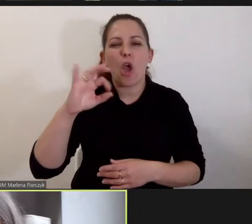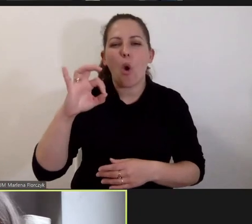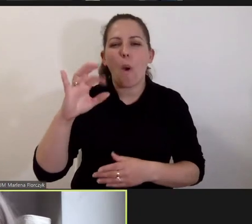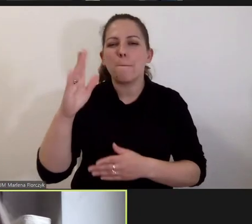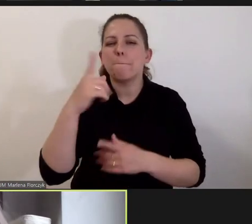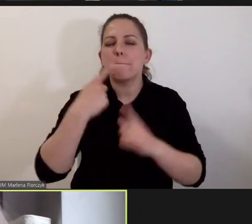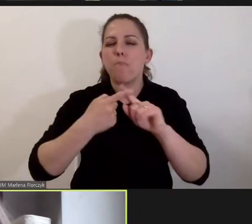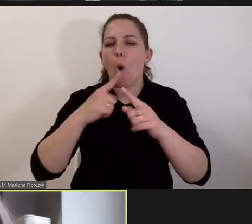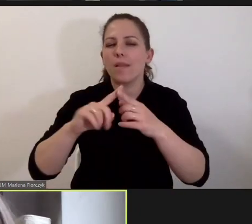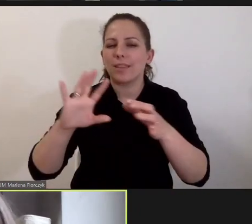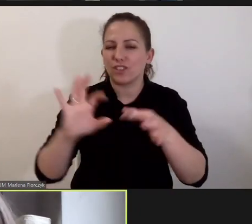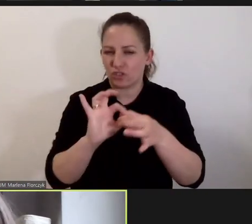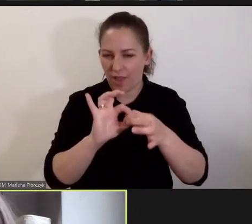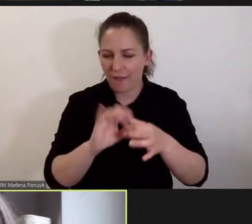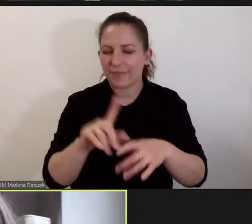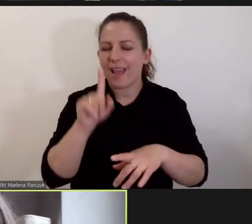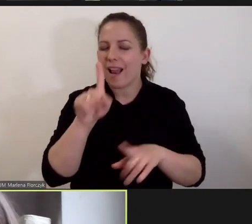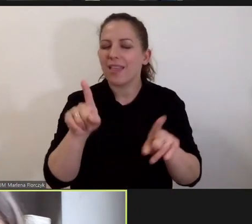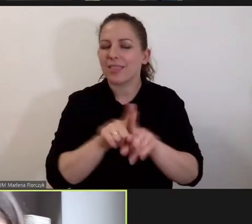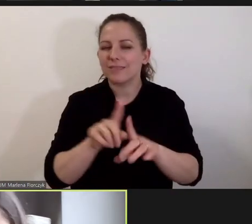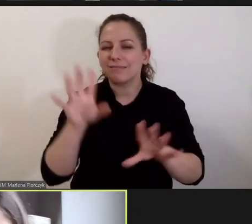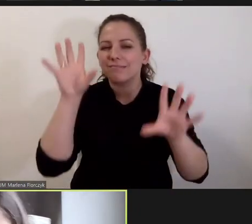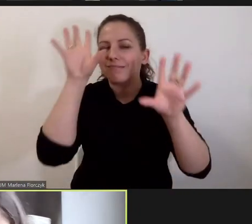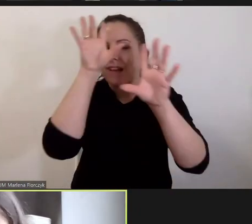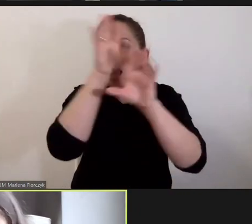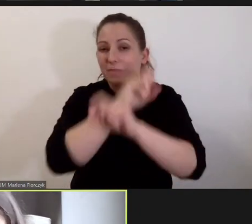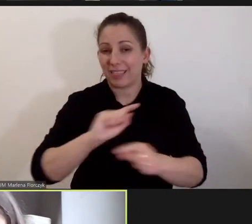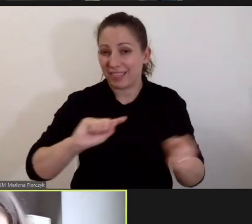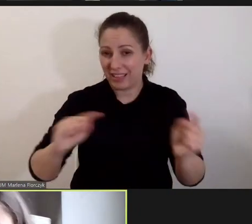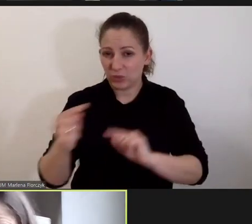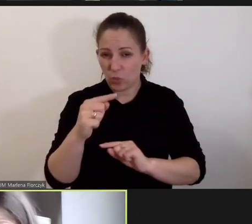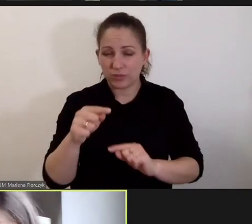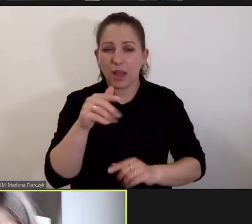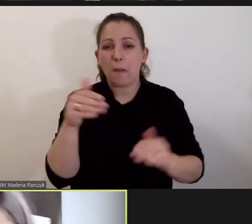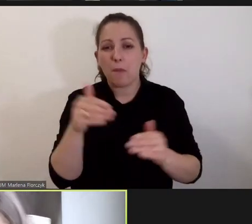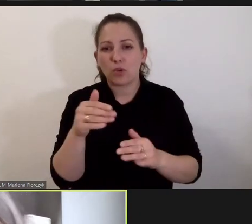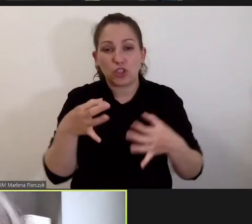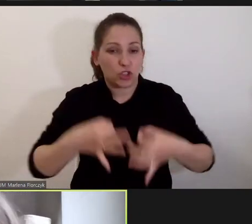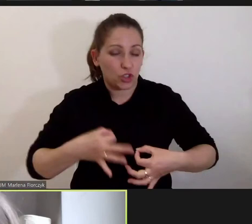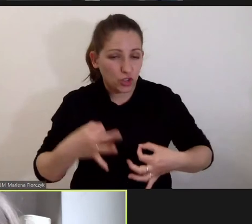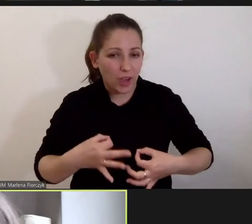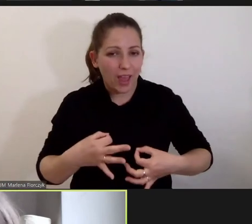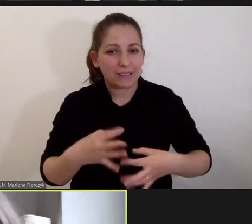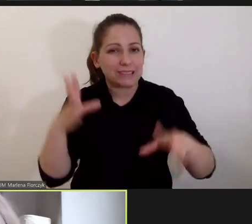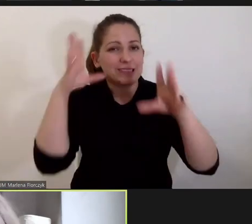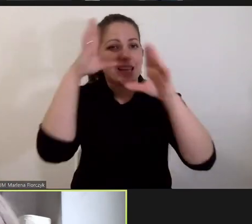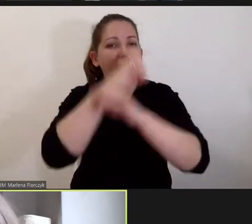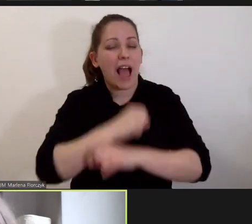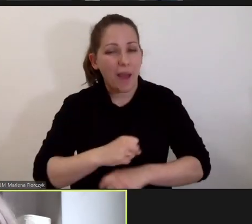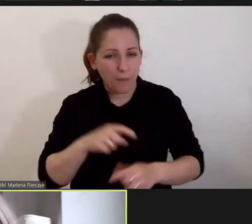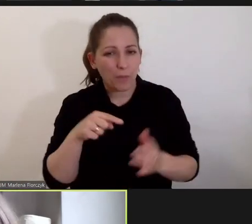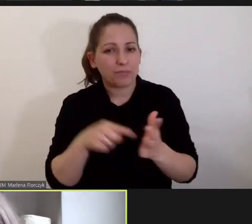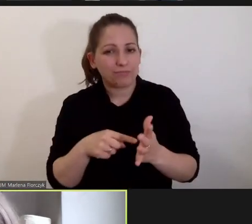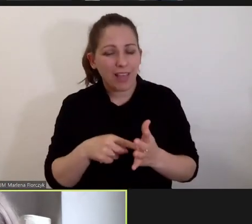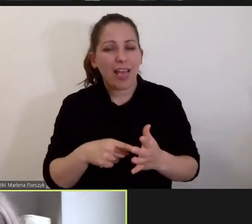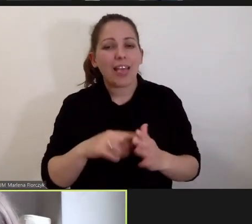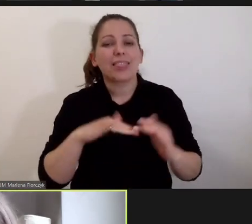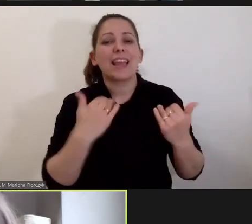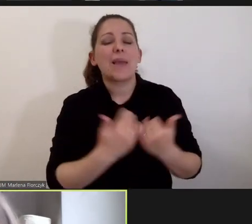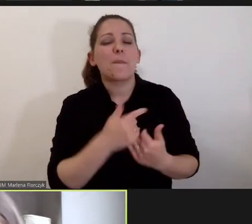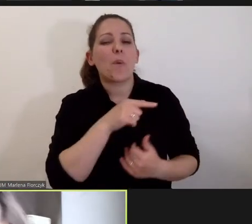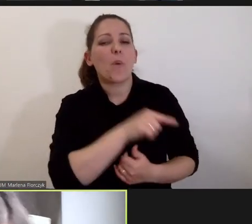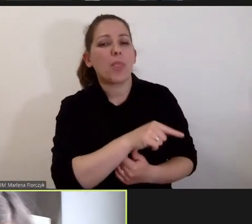Natomiast zapomina się chyba o tym, może w tej dyskusji na pewno dzisiaj zapomnieliśmy o tym, że Trybunał